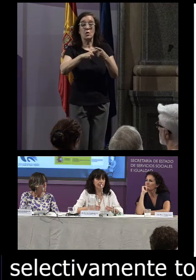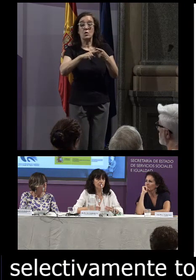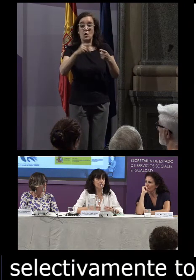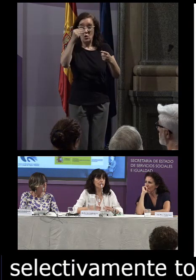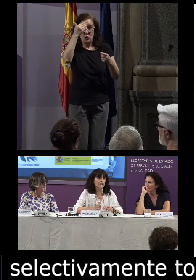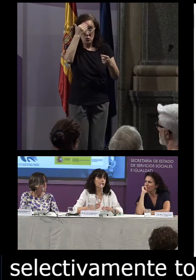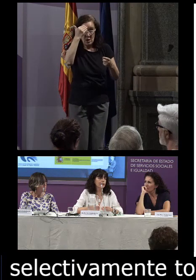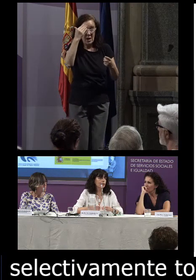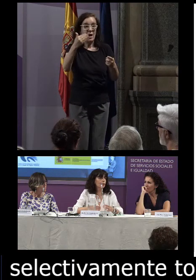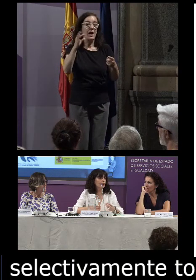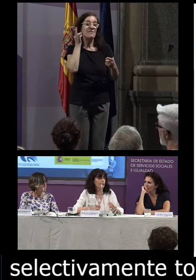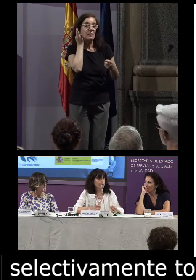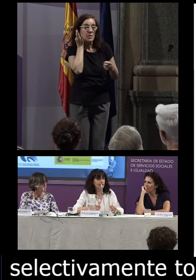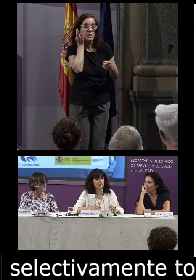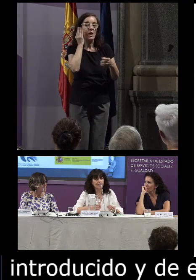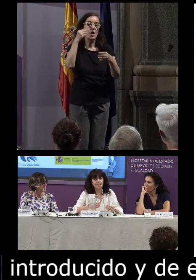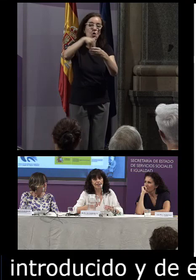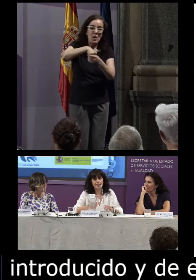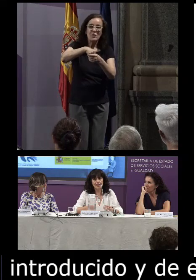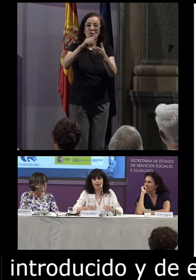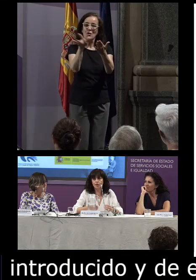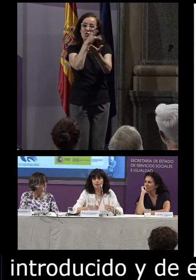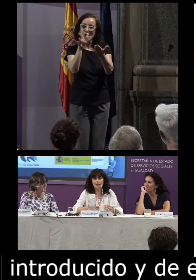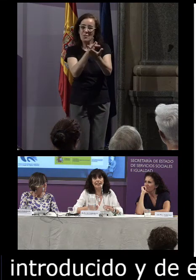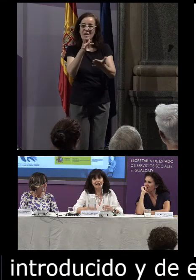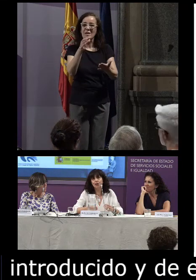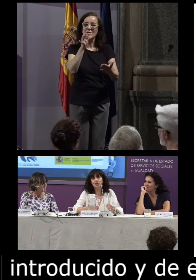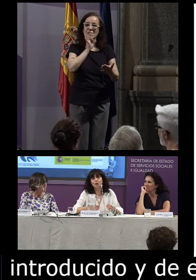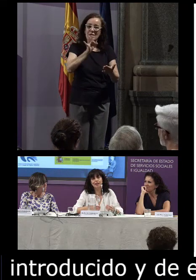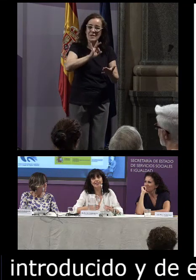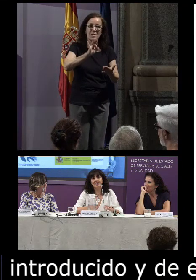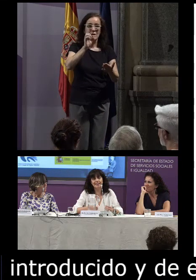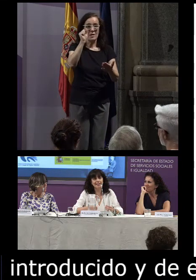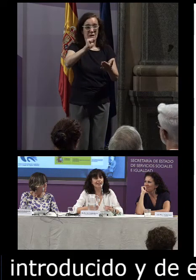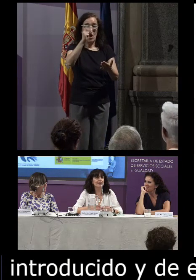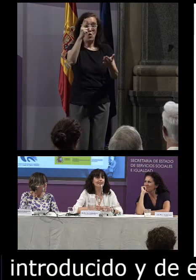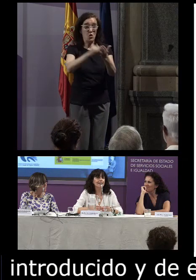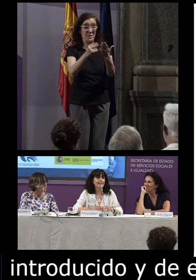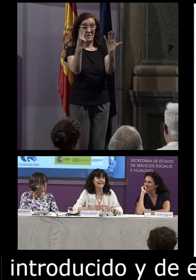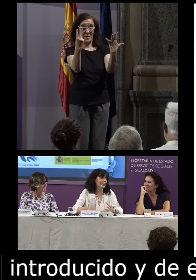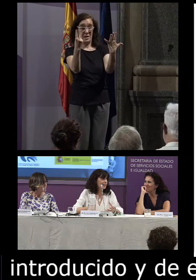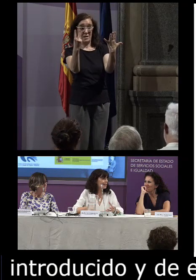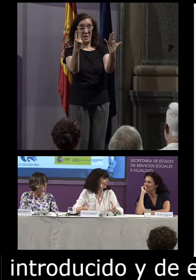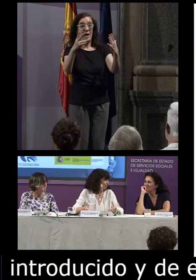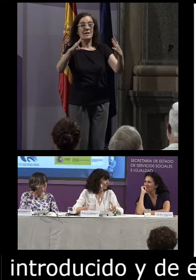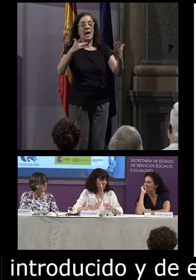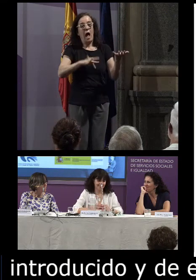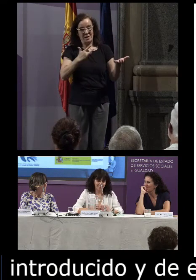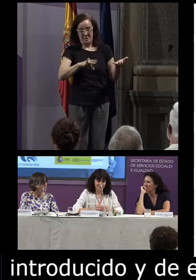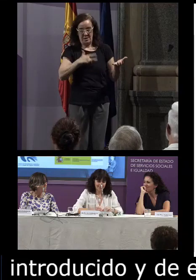femeninos incluidos en novelas del siglo del año 2007 de Argentina